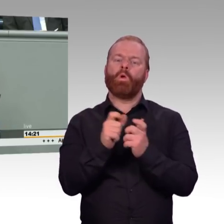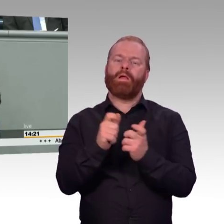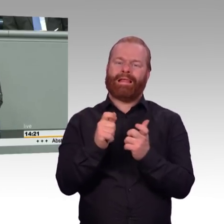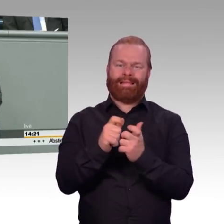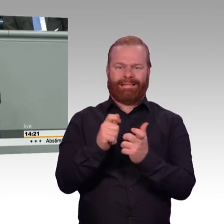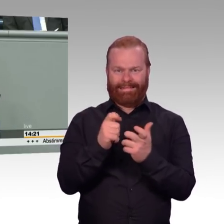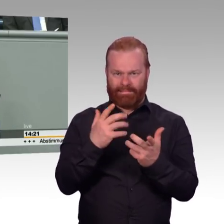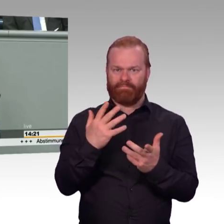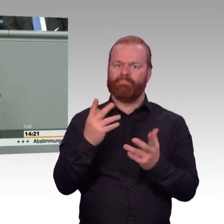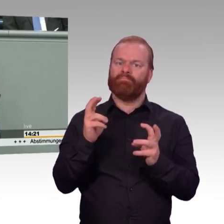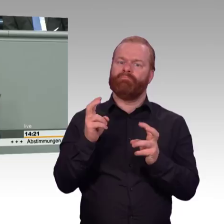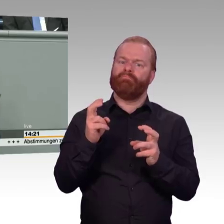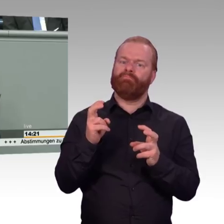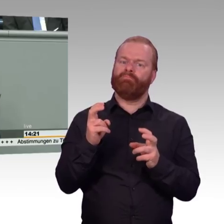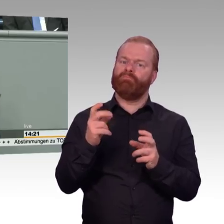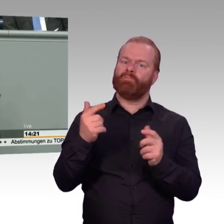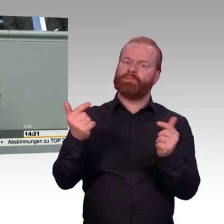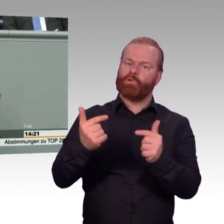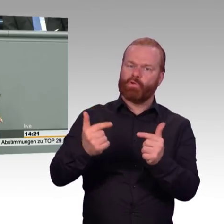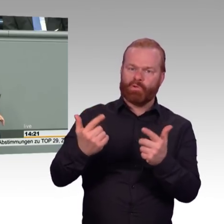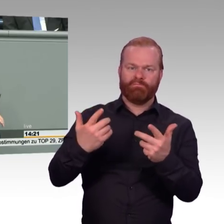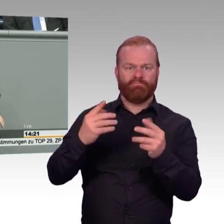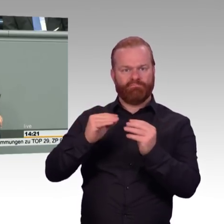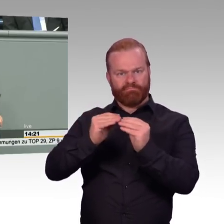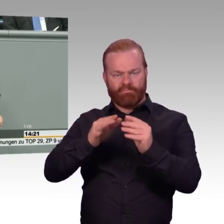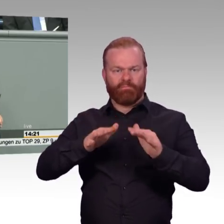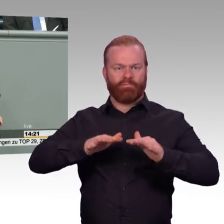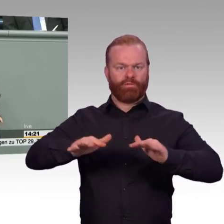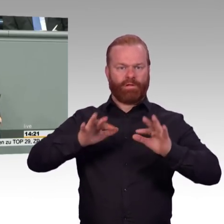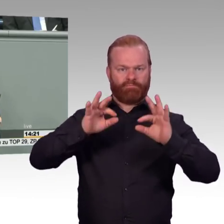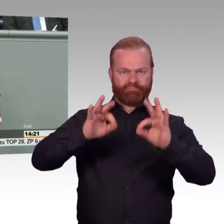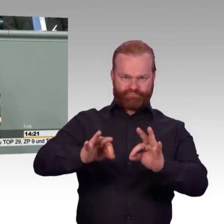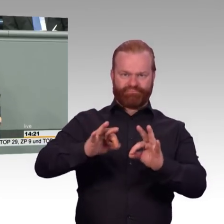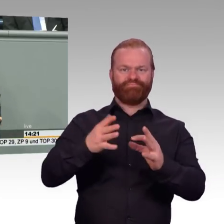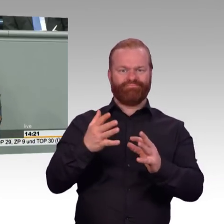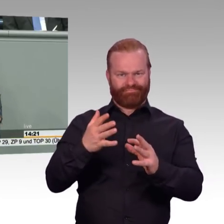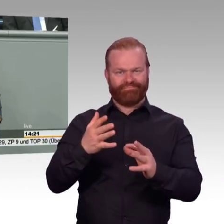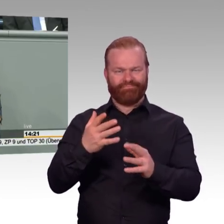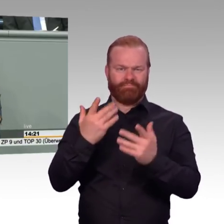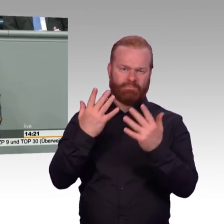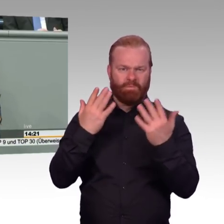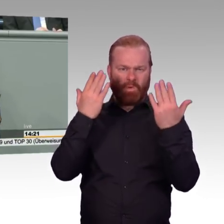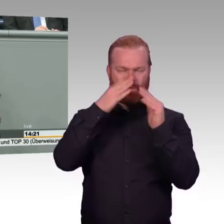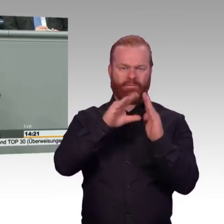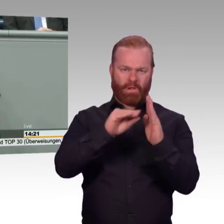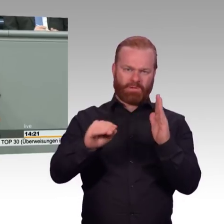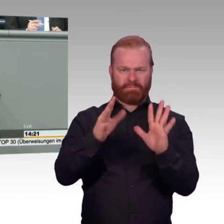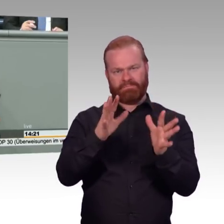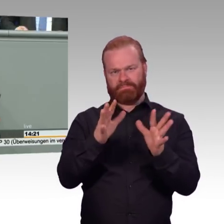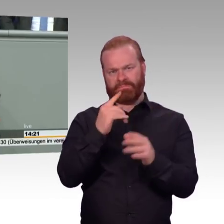unvorstellbar, dass das zu leisten ist. In der Merit Order läuft es derzeit so, dass die